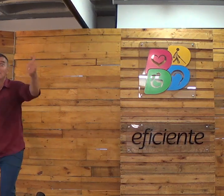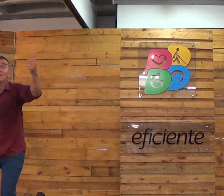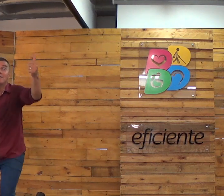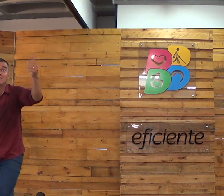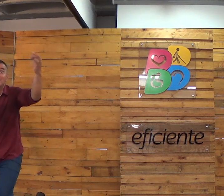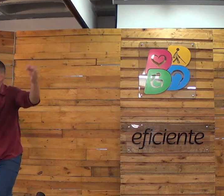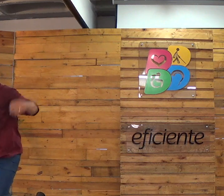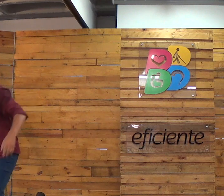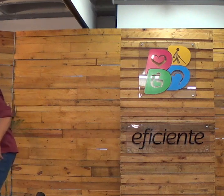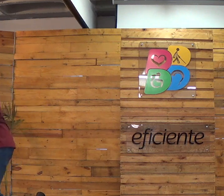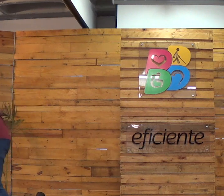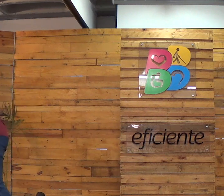Certo?